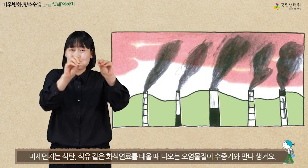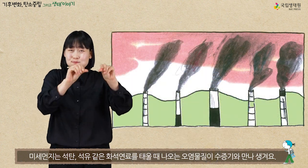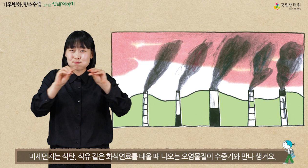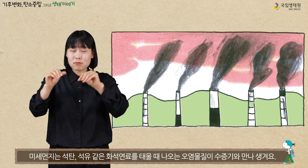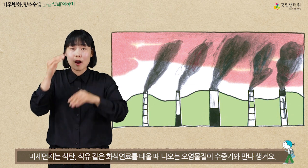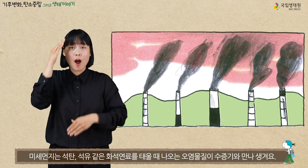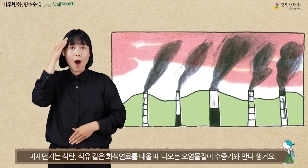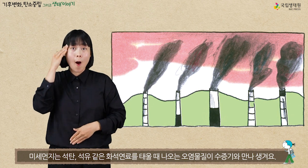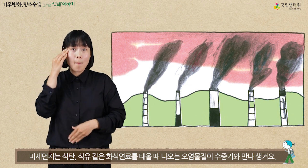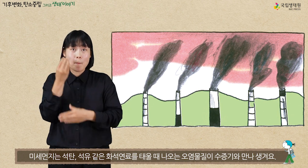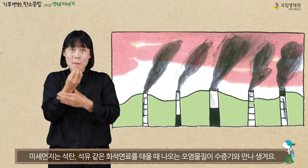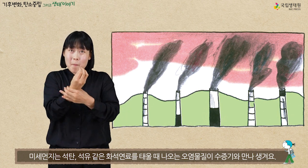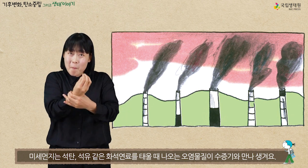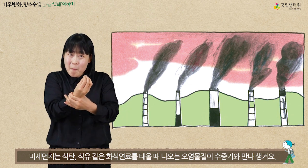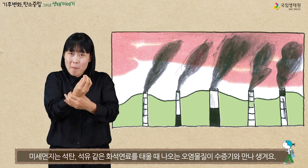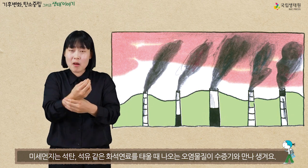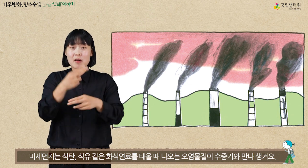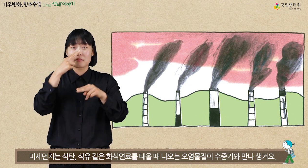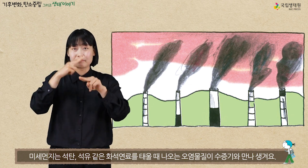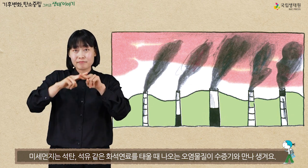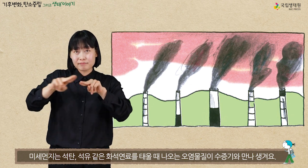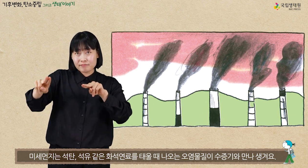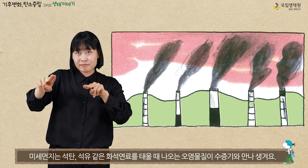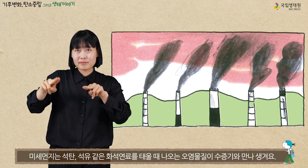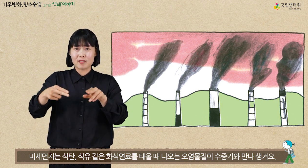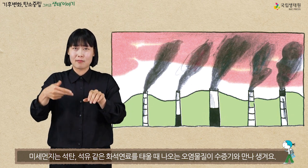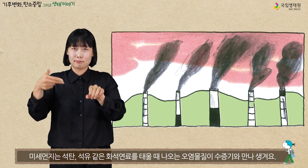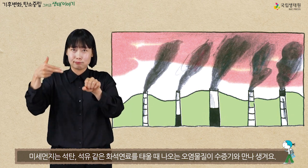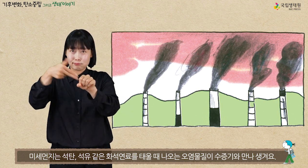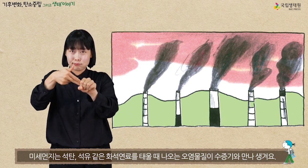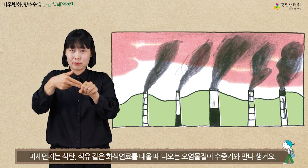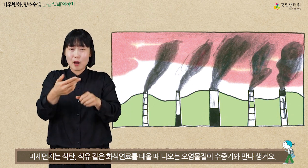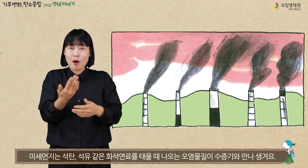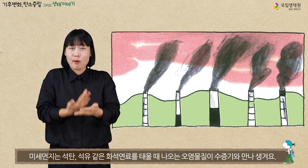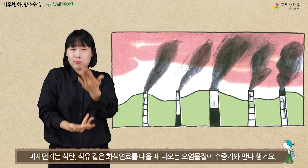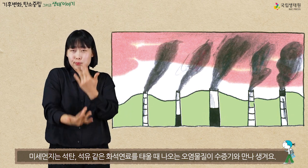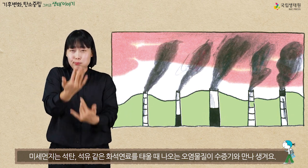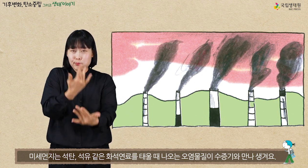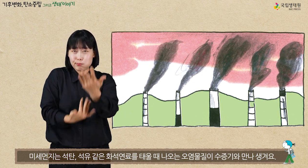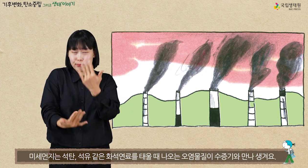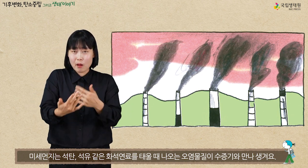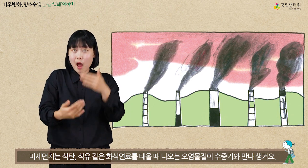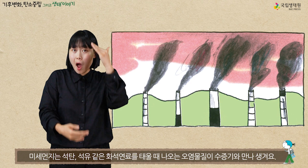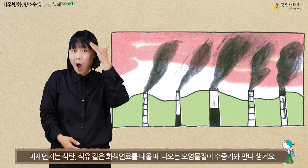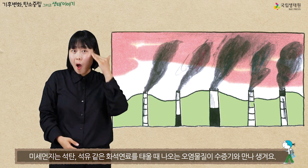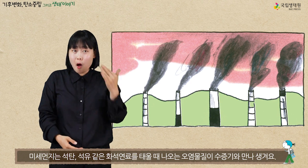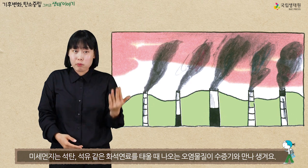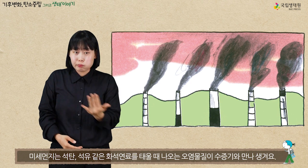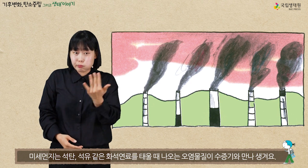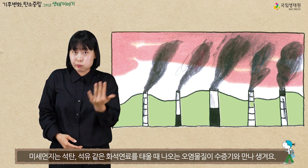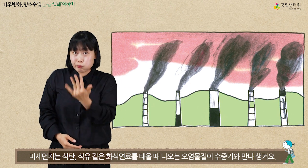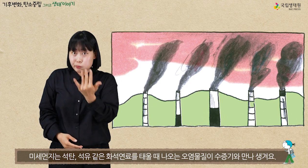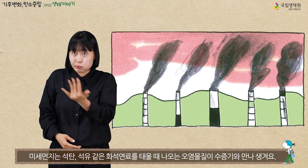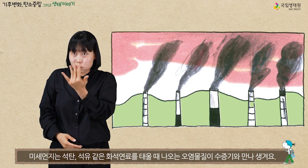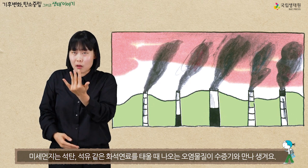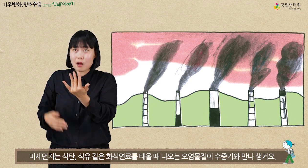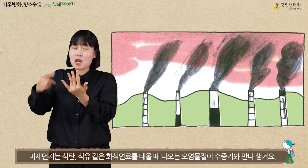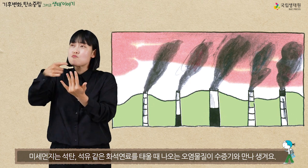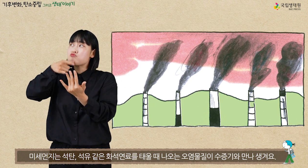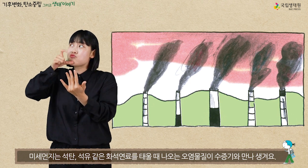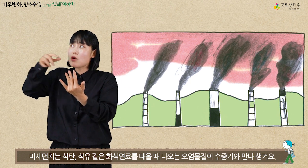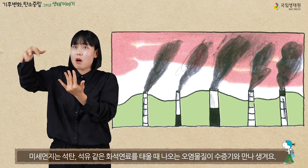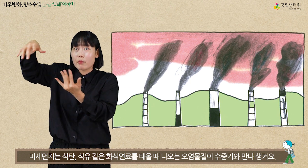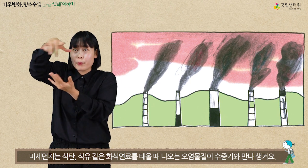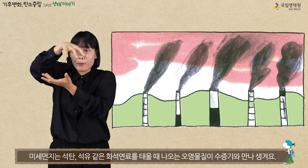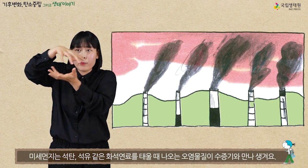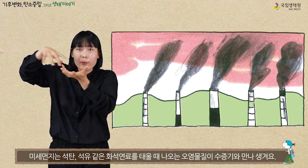미세먼지는 석탄, 석유 같은 화석연료를 태울 때 나오는 오염물질이 수증기와 만나